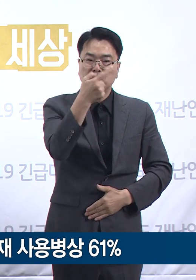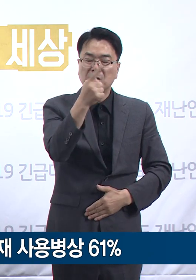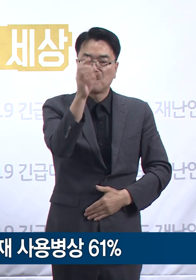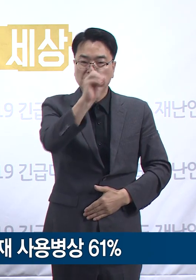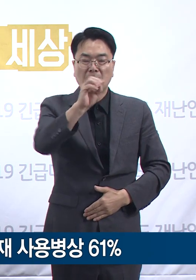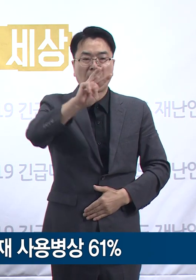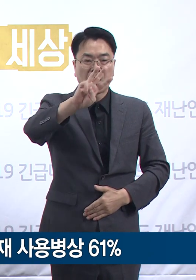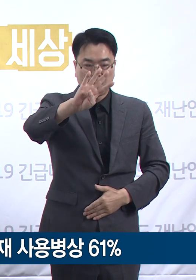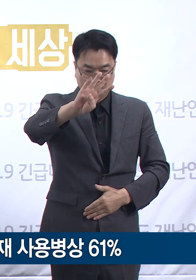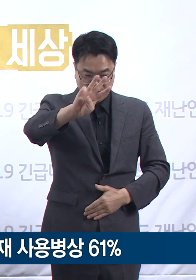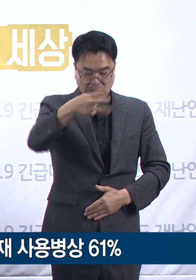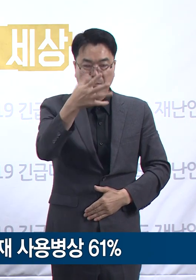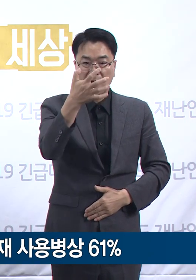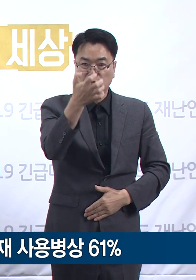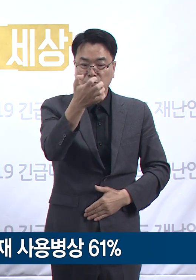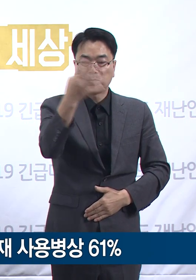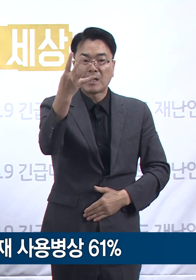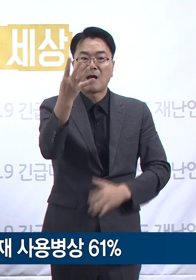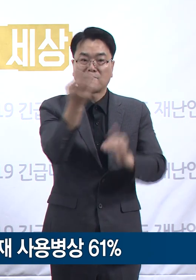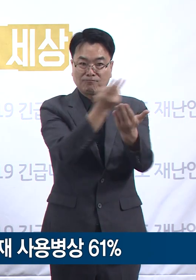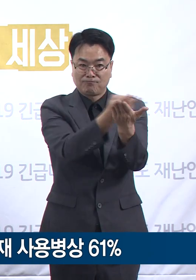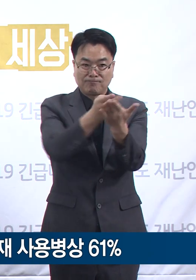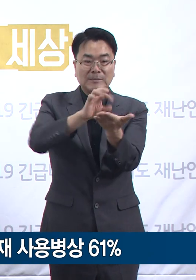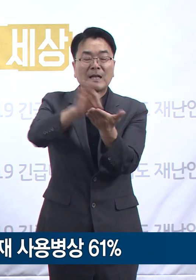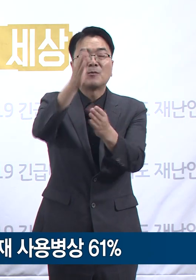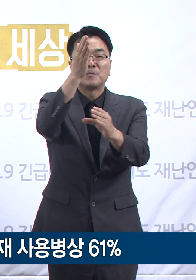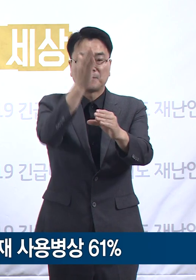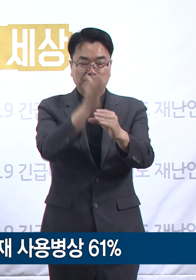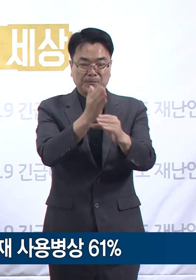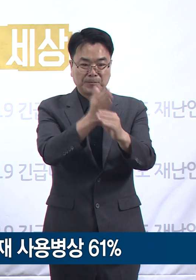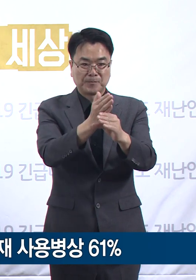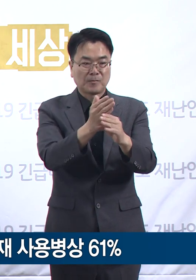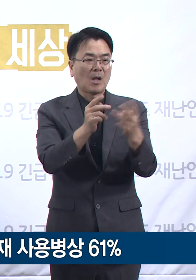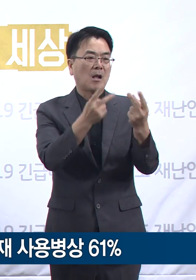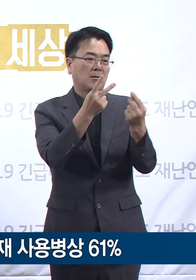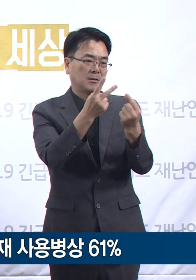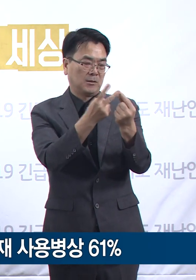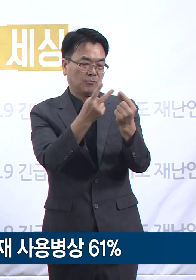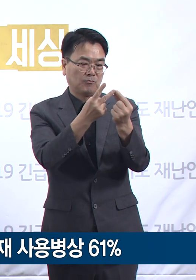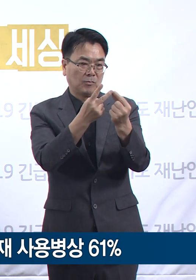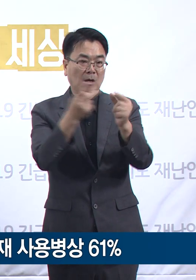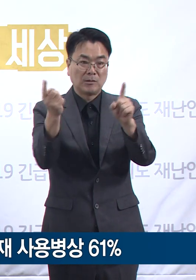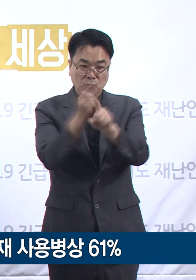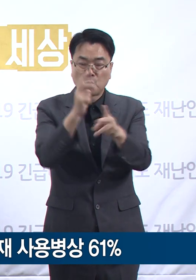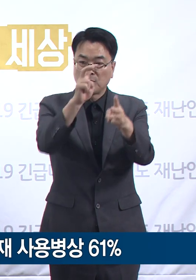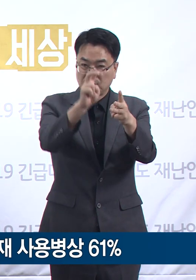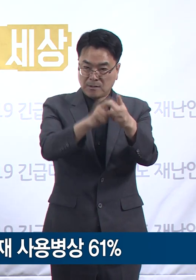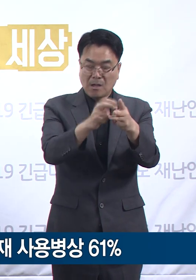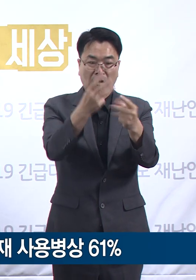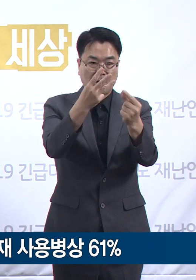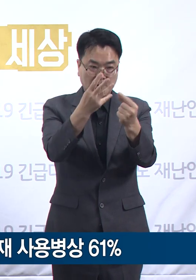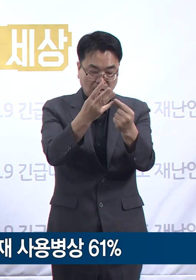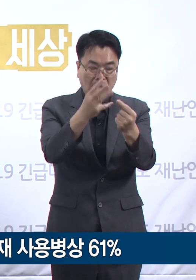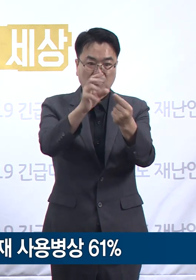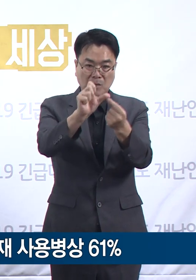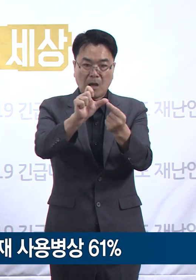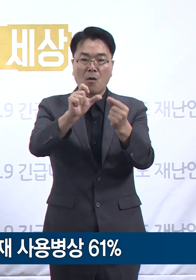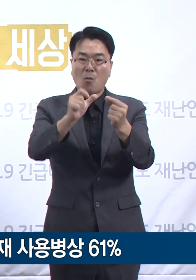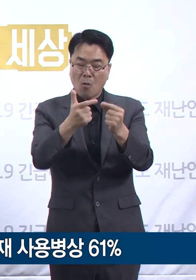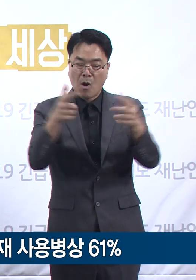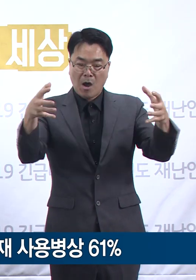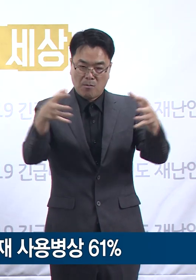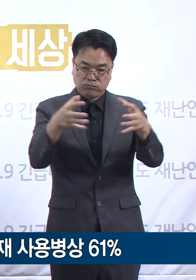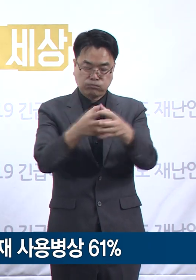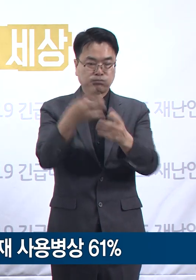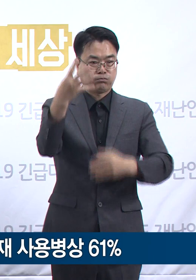394병상입니다. 경기 수도권 2 생활치료센터와 제345호 생활치료센터 등 총